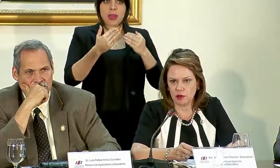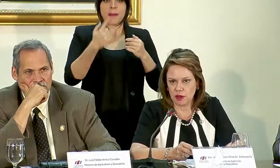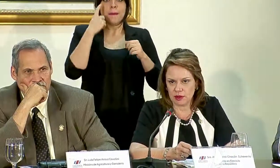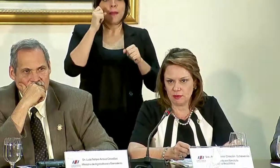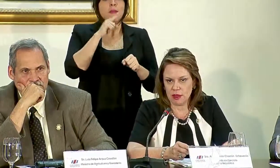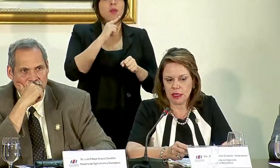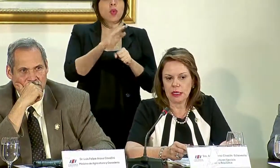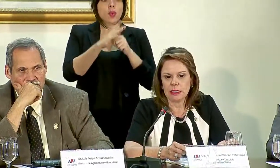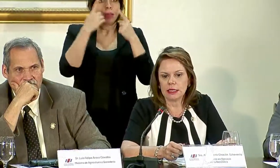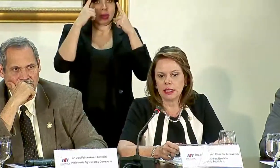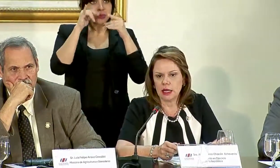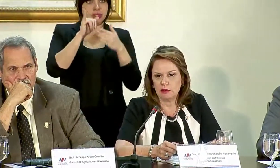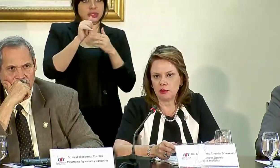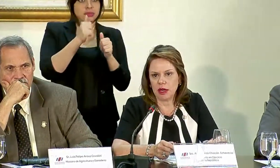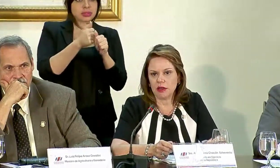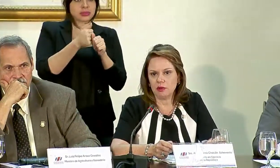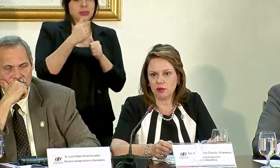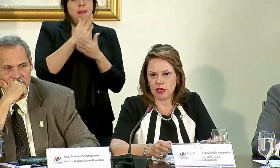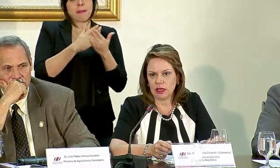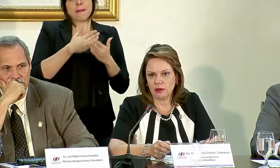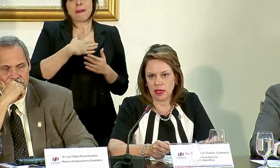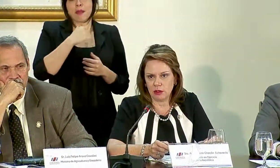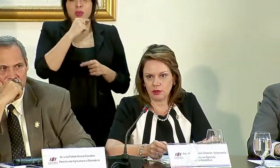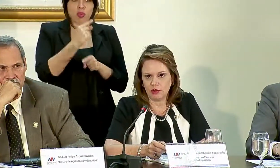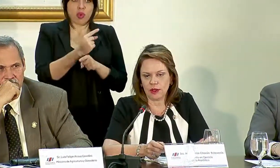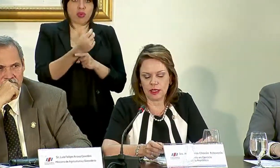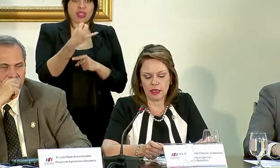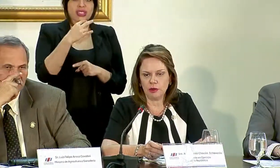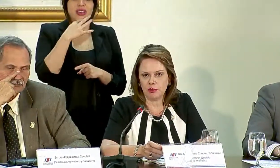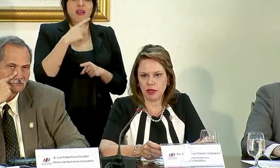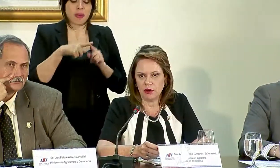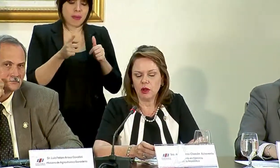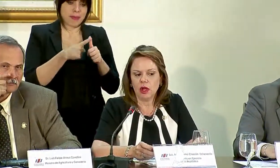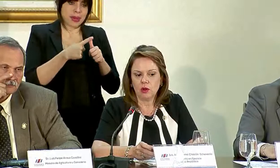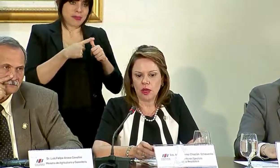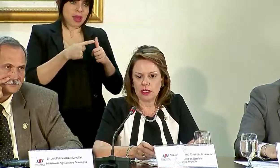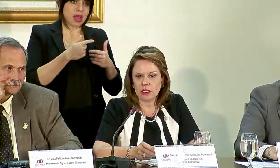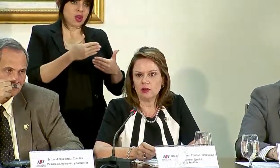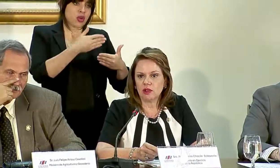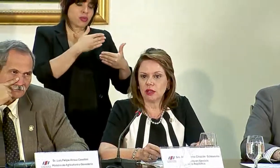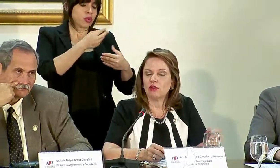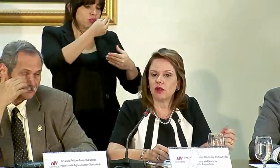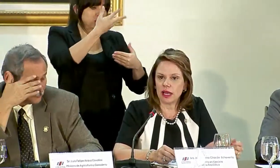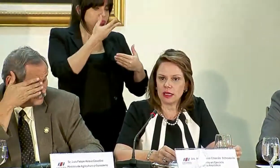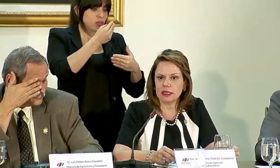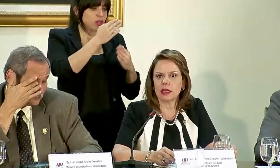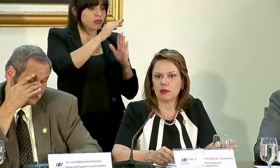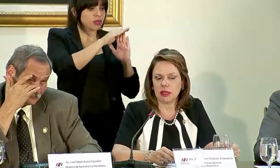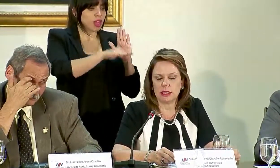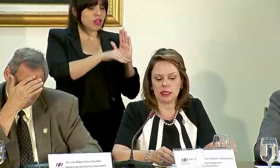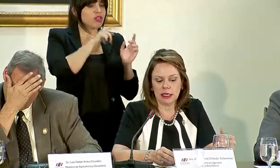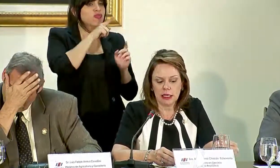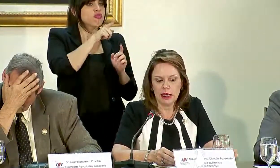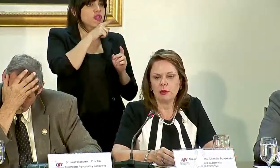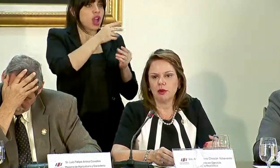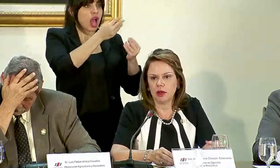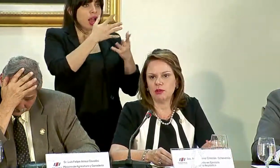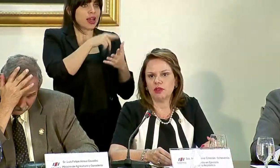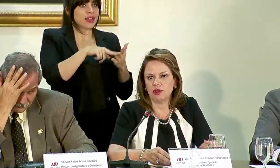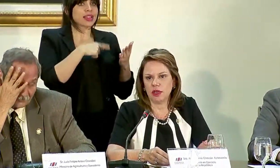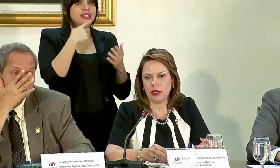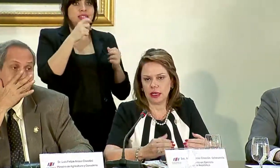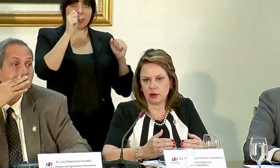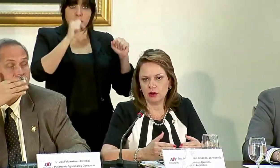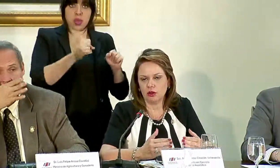para el cumplimiento de la misma, sería de mi parte imprudente hablarlo sin tener primero cuáles son los datos reales que me dicen que